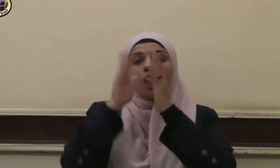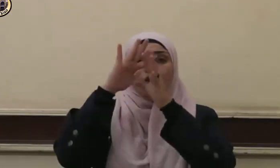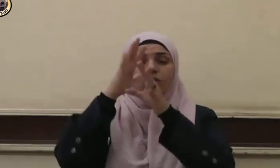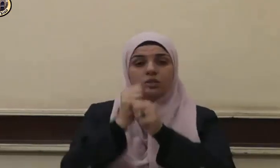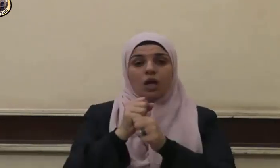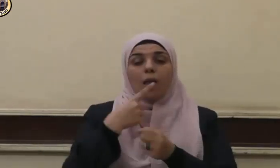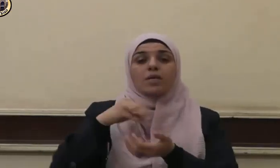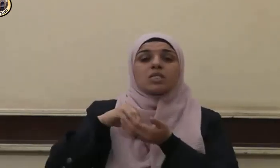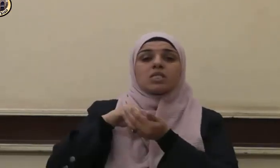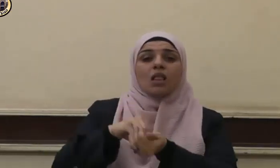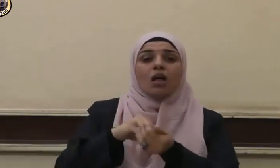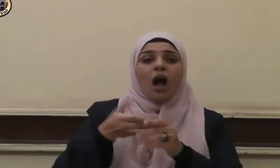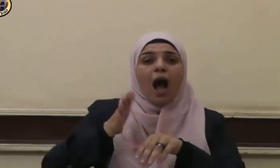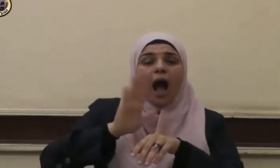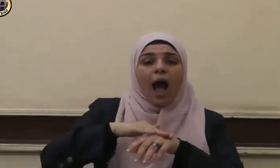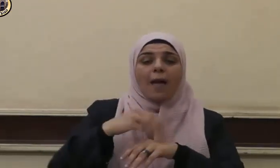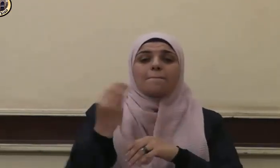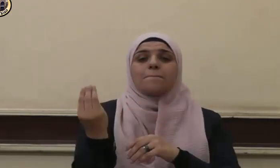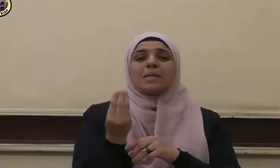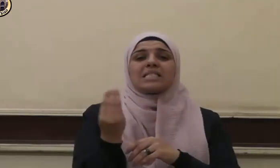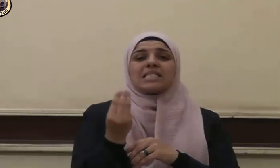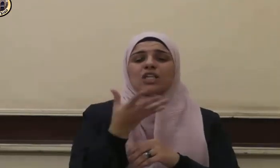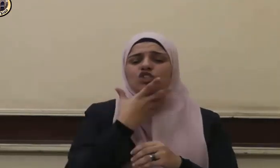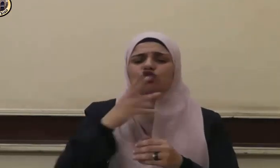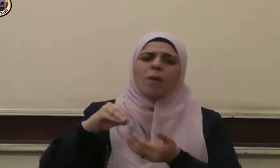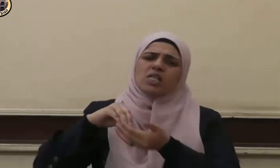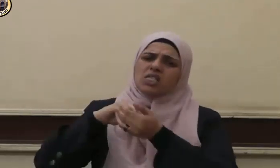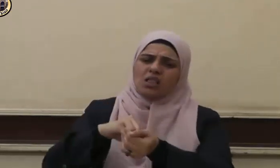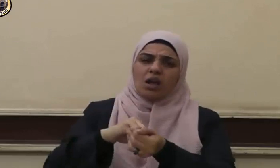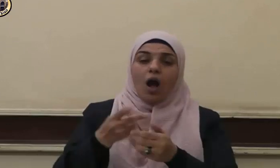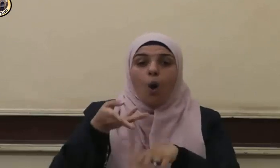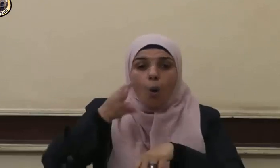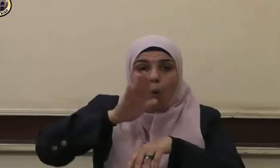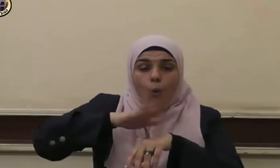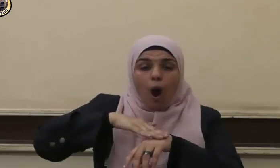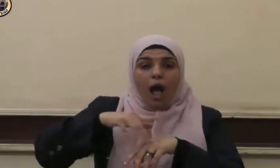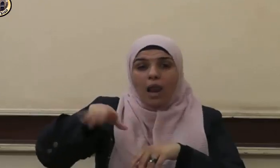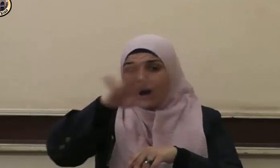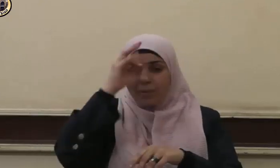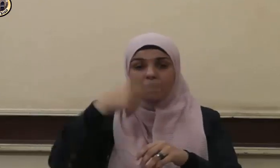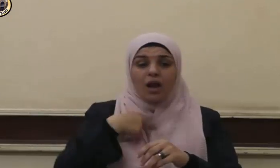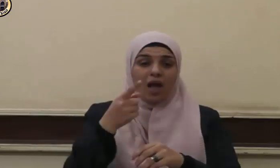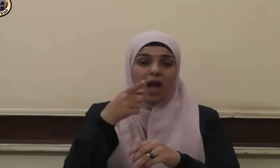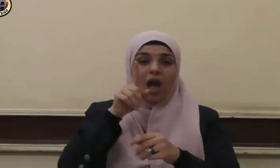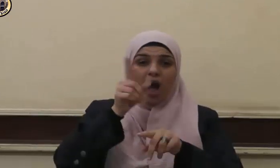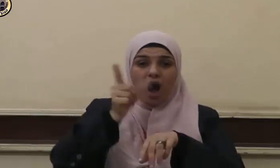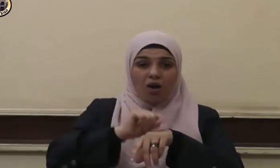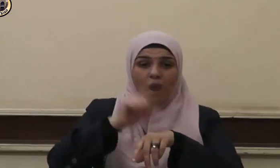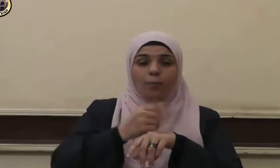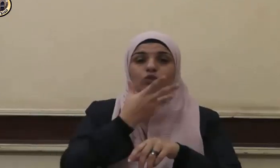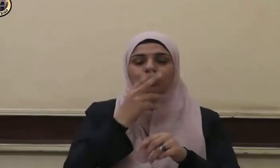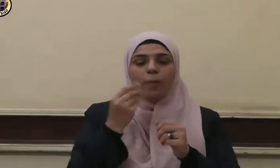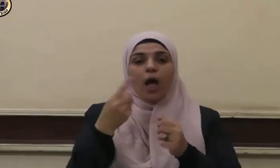الصدقة على المسكين صدقة وعلى ذي الرحم ثمتان